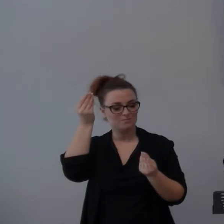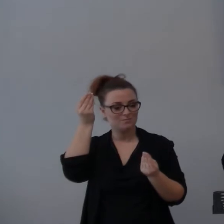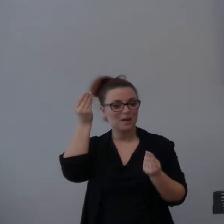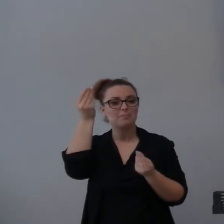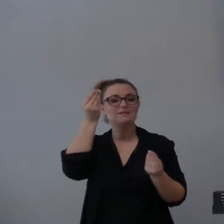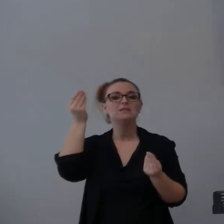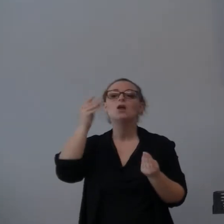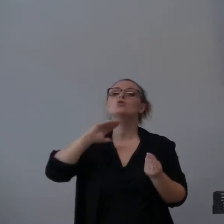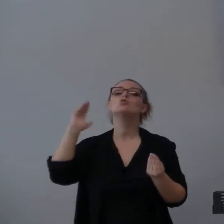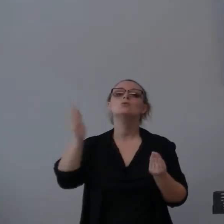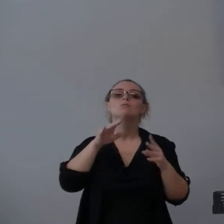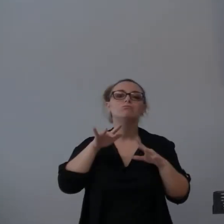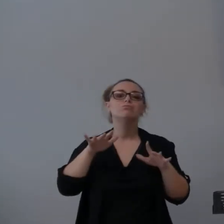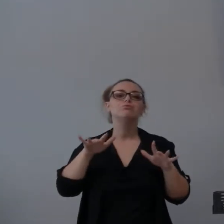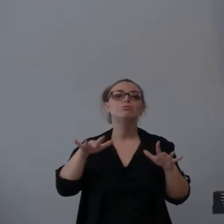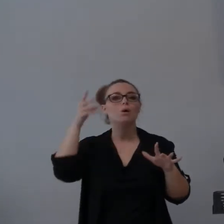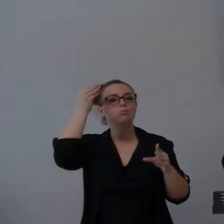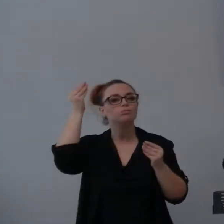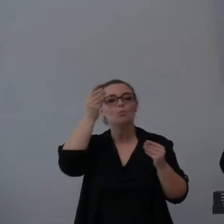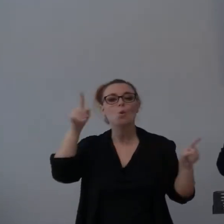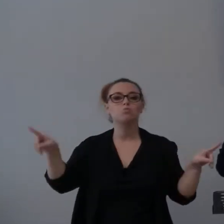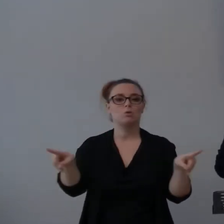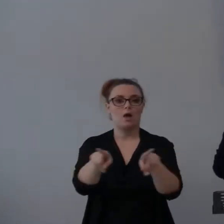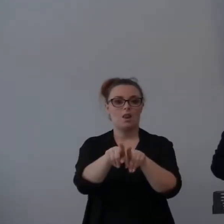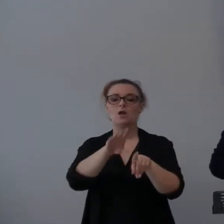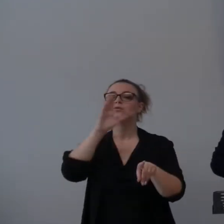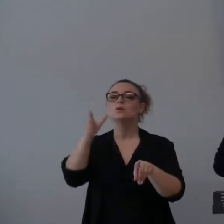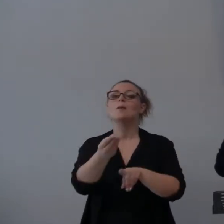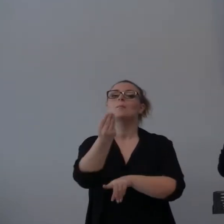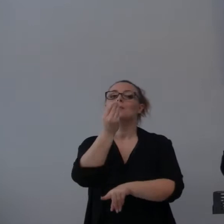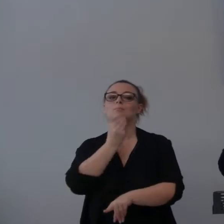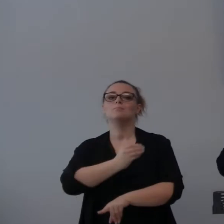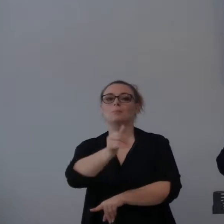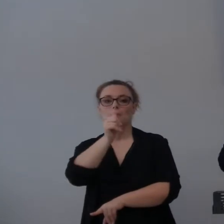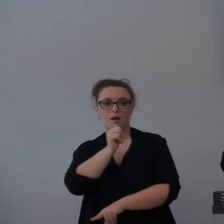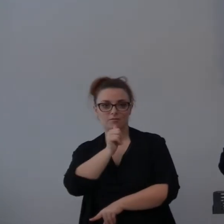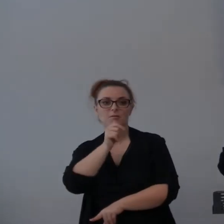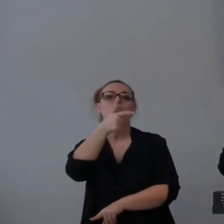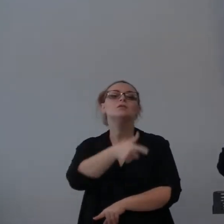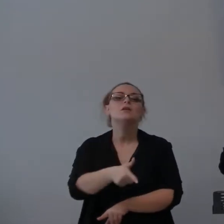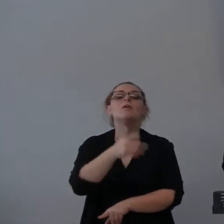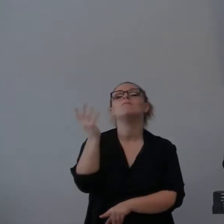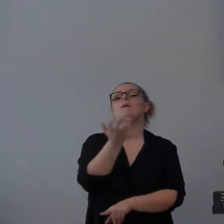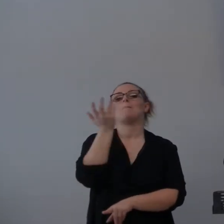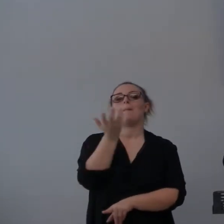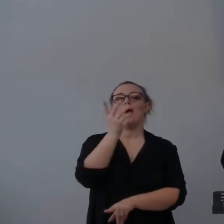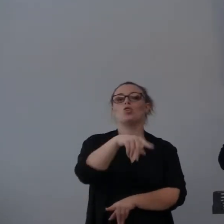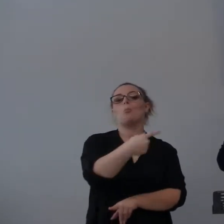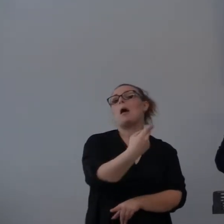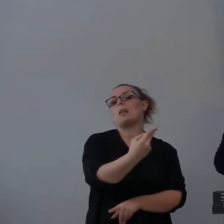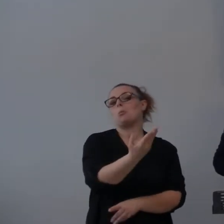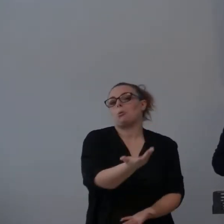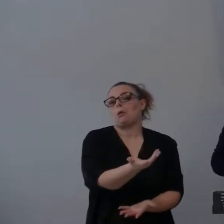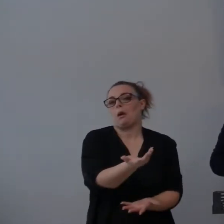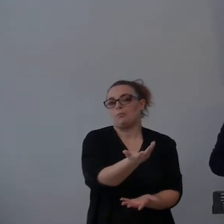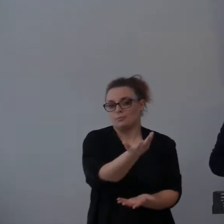diffuso questo pensiero di mangiare e bere perché tanto domani si muore. Questo poi è